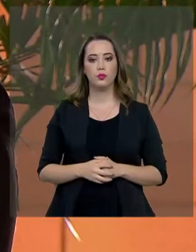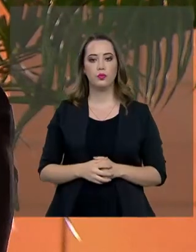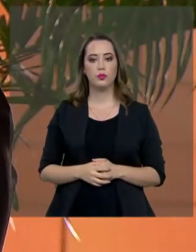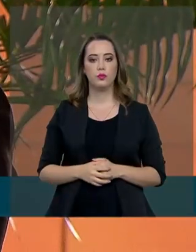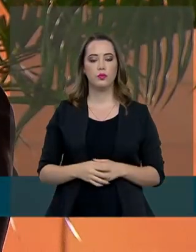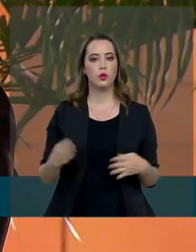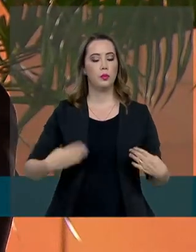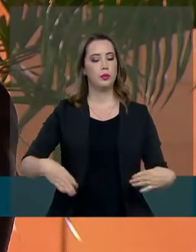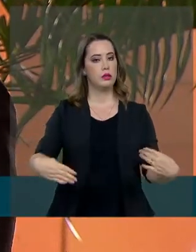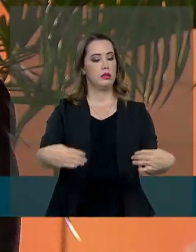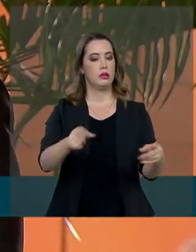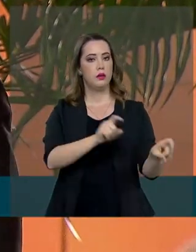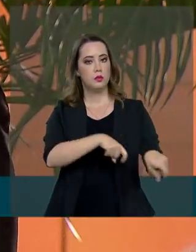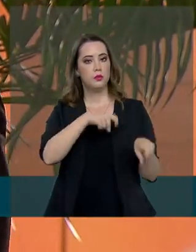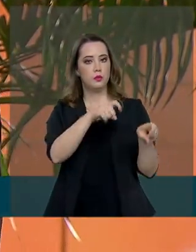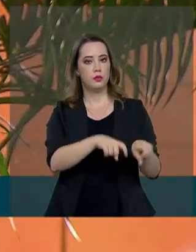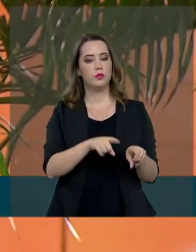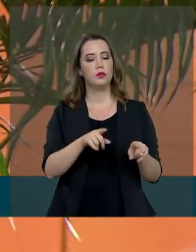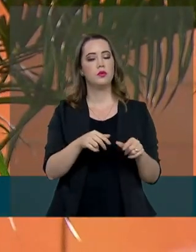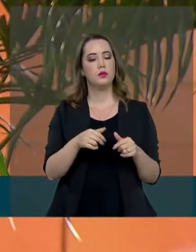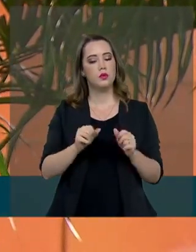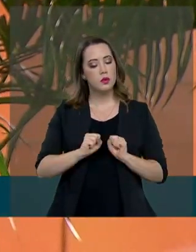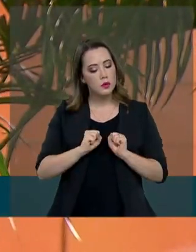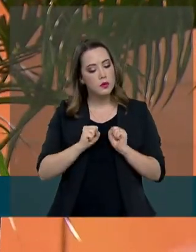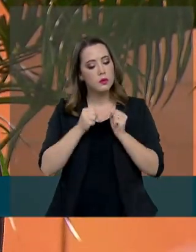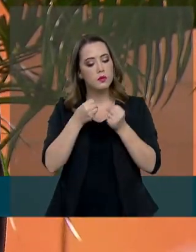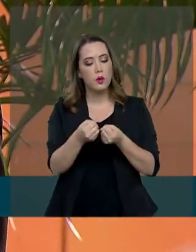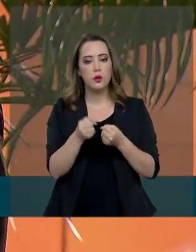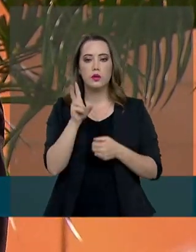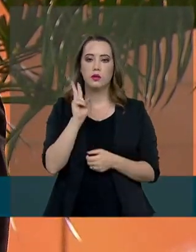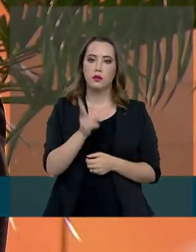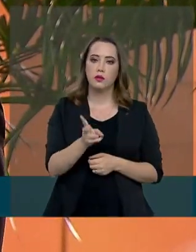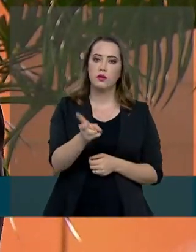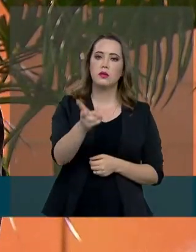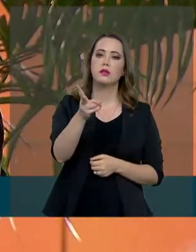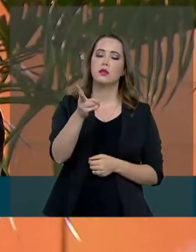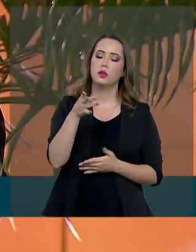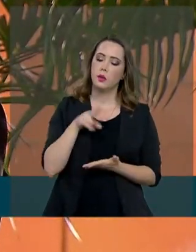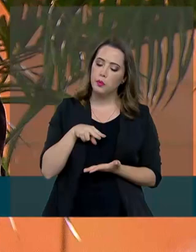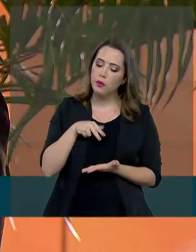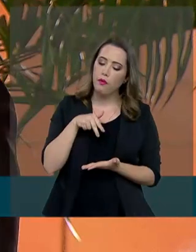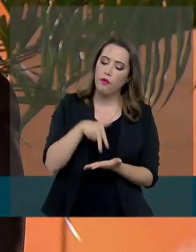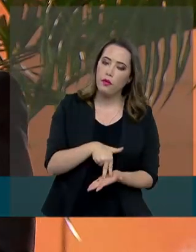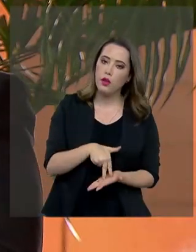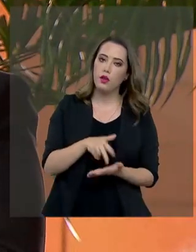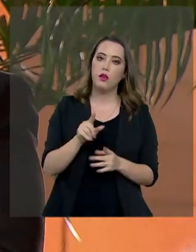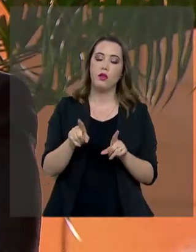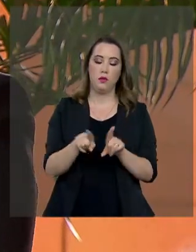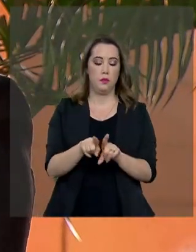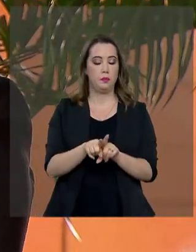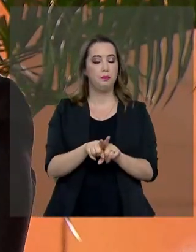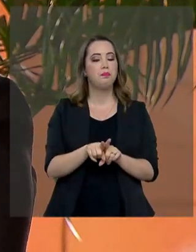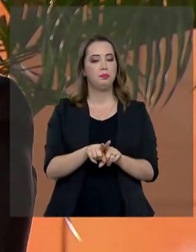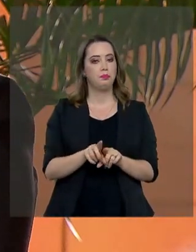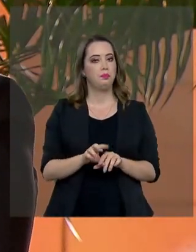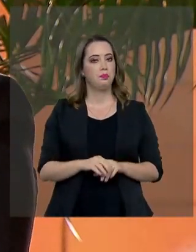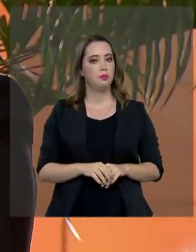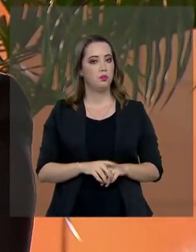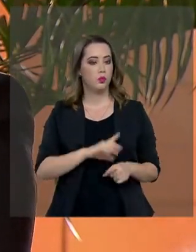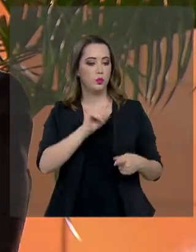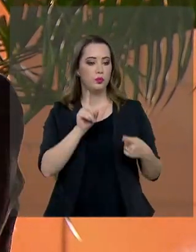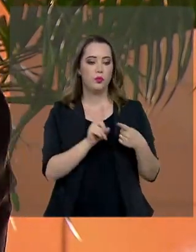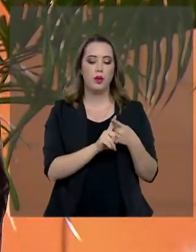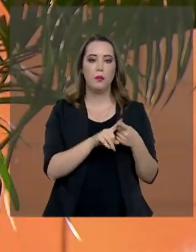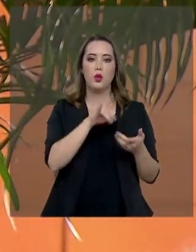Agricultura está se dedicando de maneira muito firme e com muita dedicação. Primeiro,